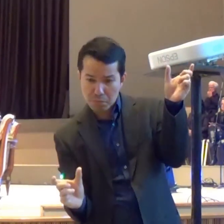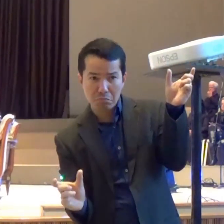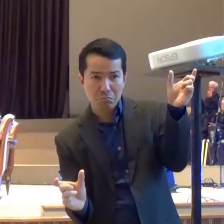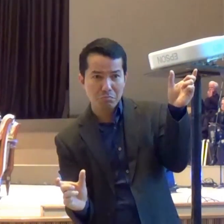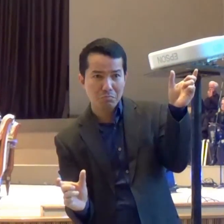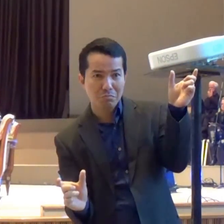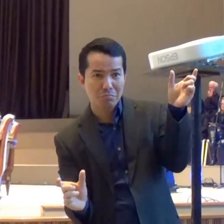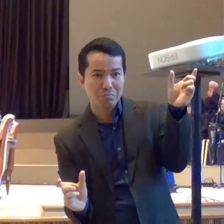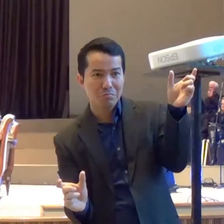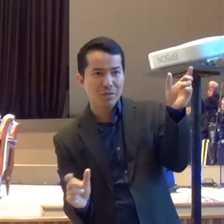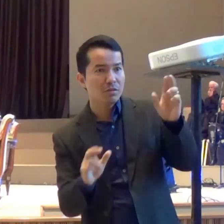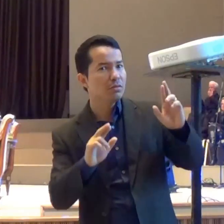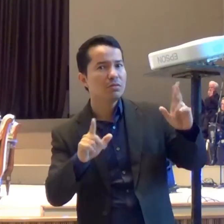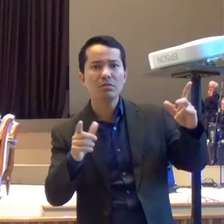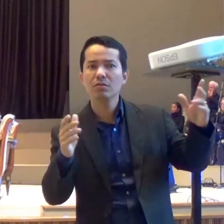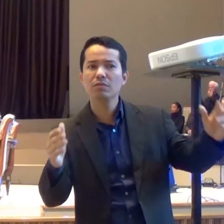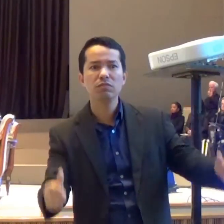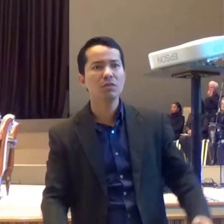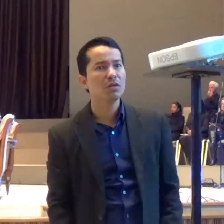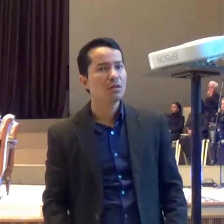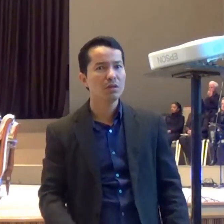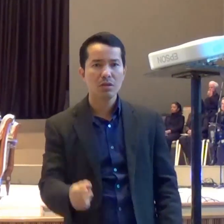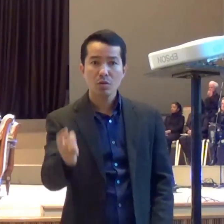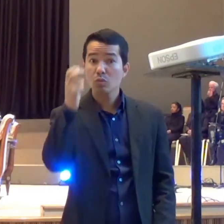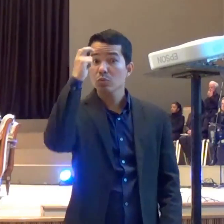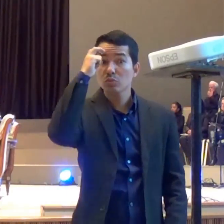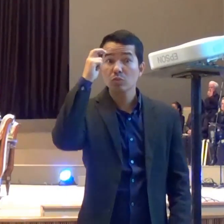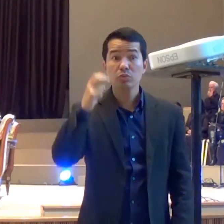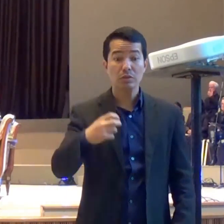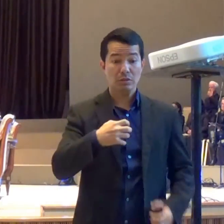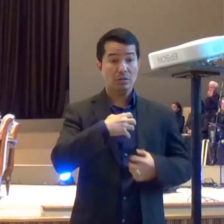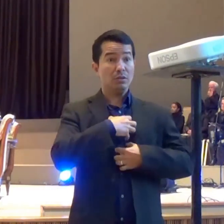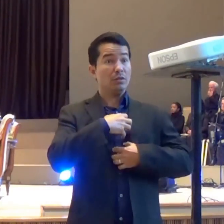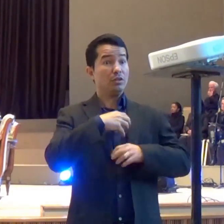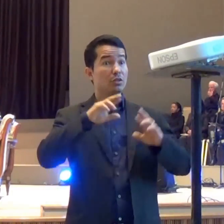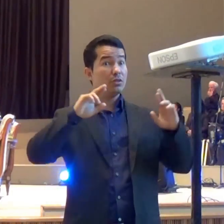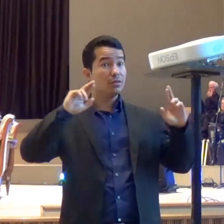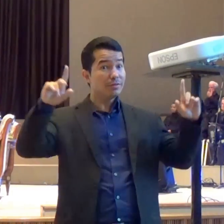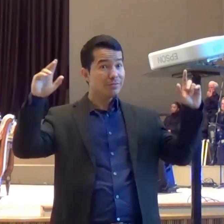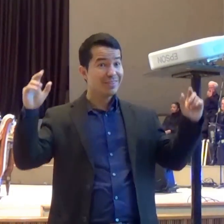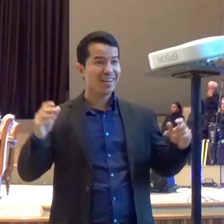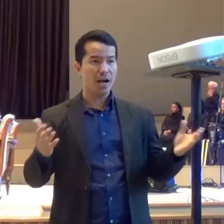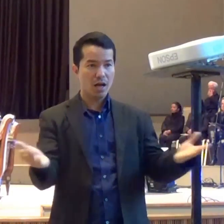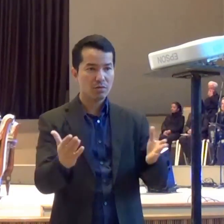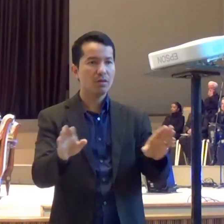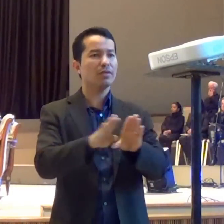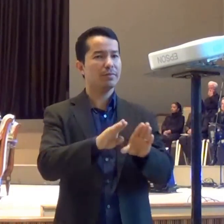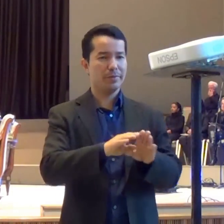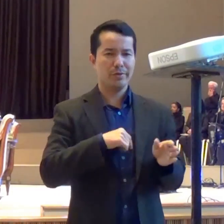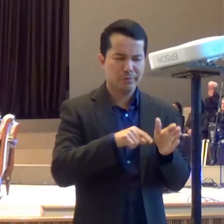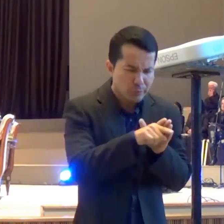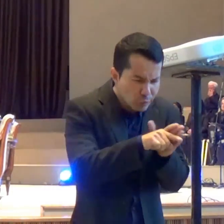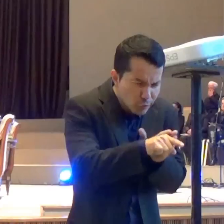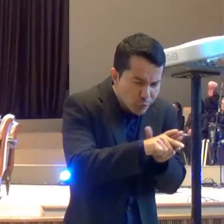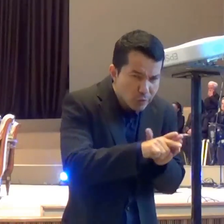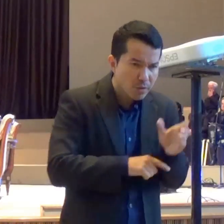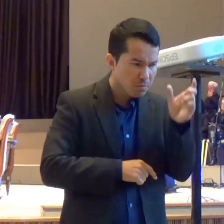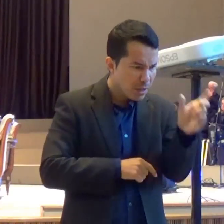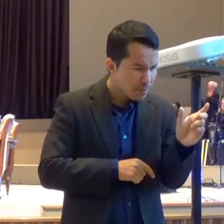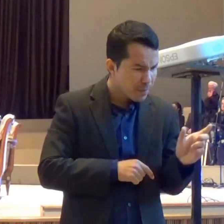Isso é uma repetição de ideias Então por isso a gente usa essa técnica Agora, nesse texto que a gente leu Olha